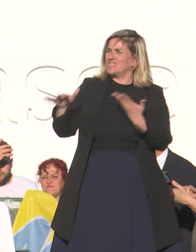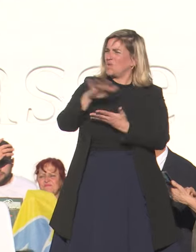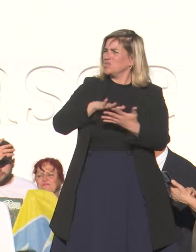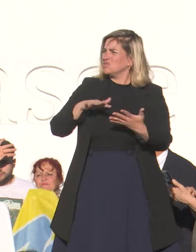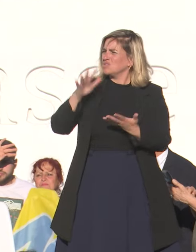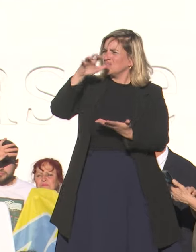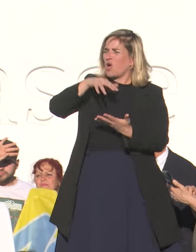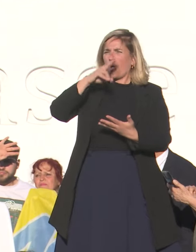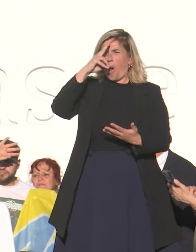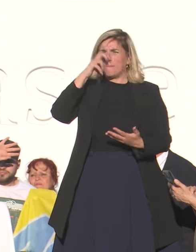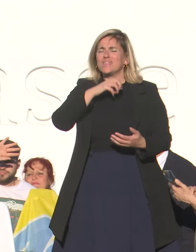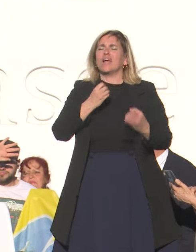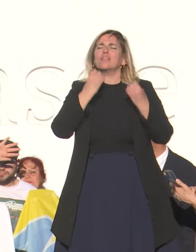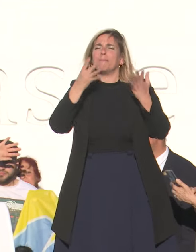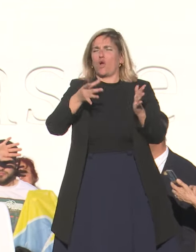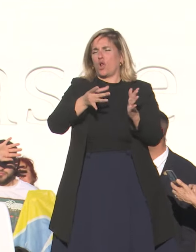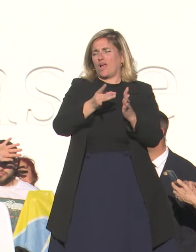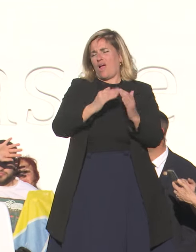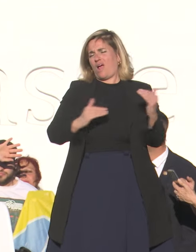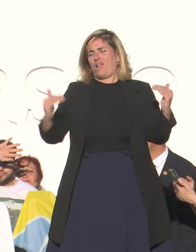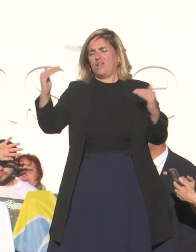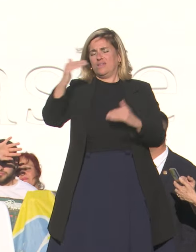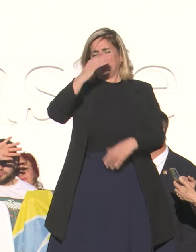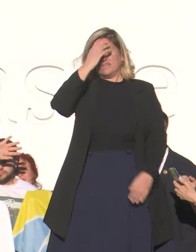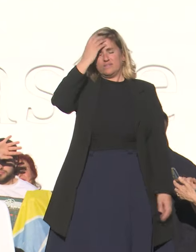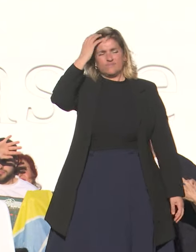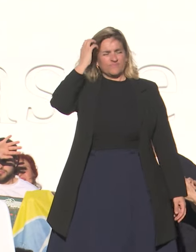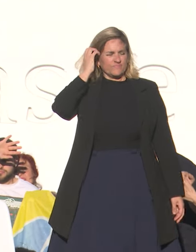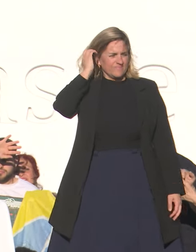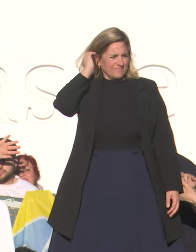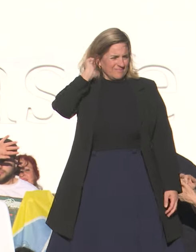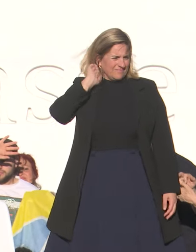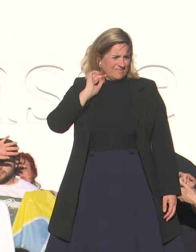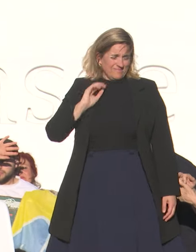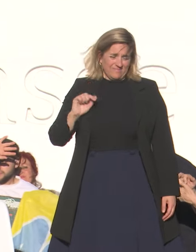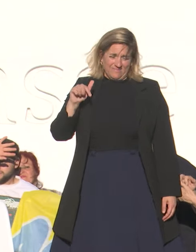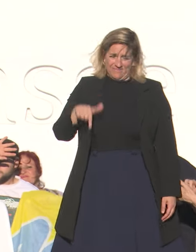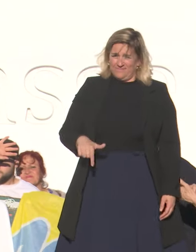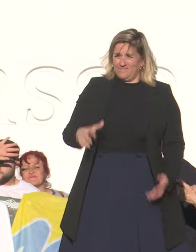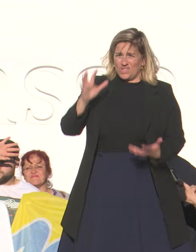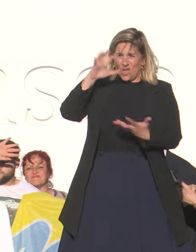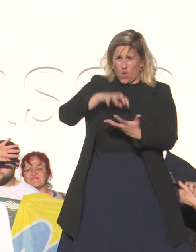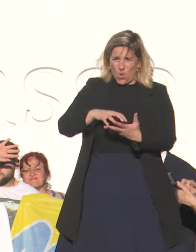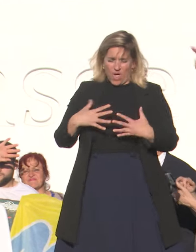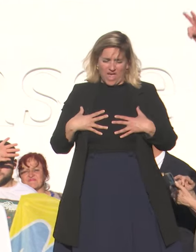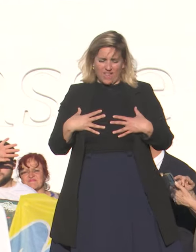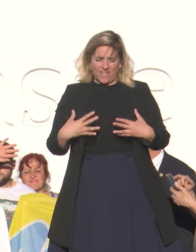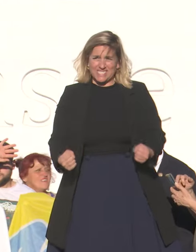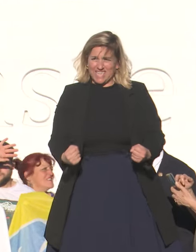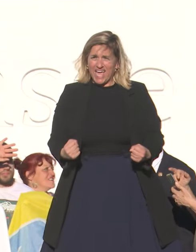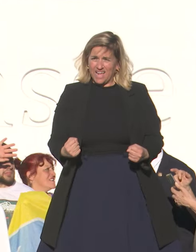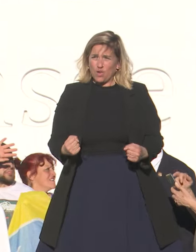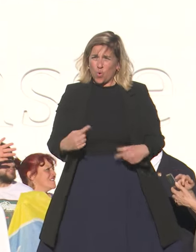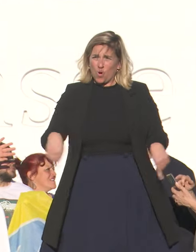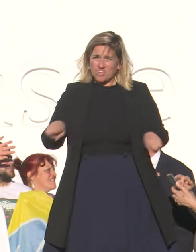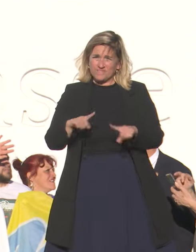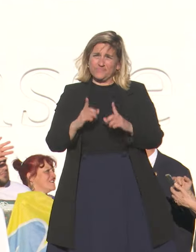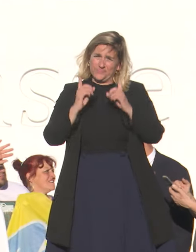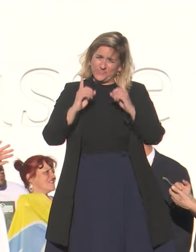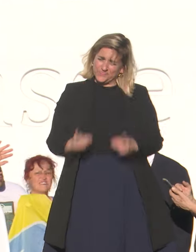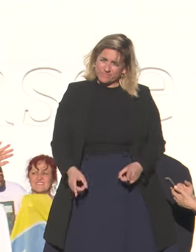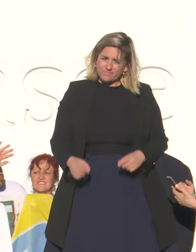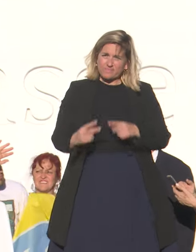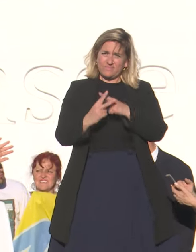En este centro, en este Polo de Salud, vamos a incorporar dos servicios. Uno de ellos